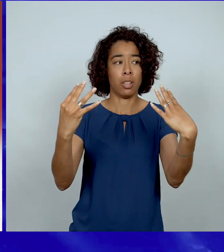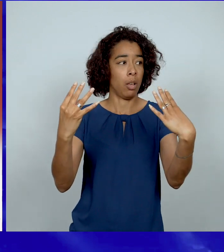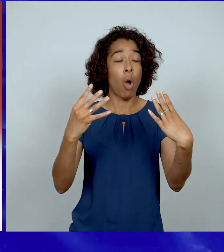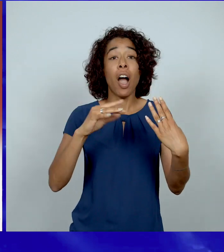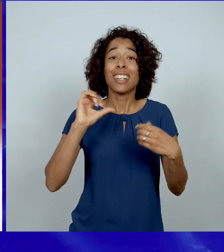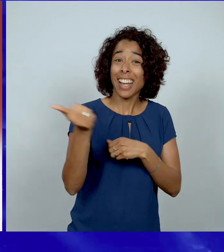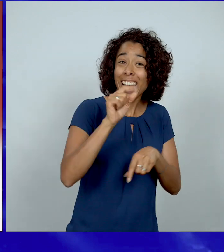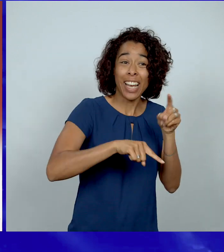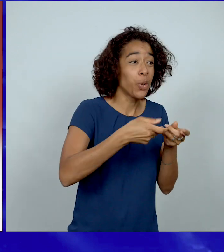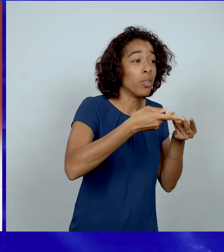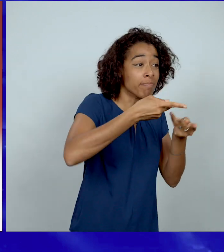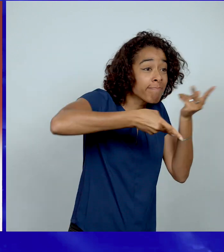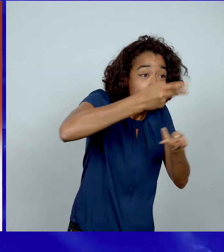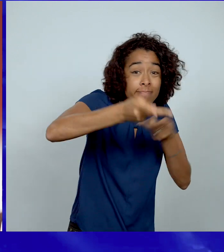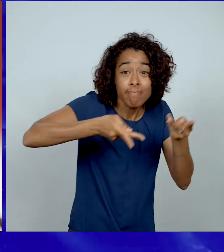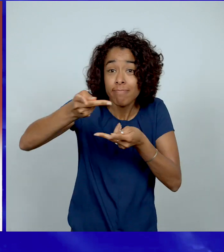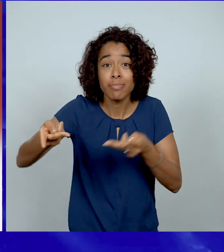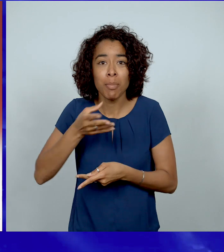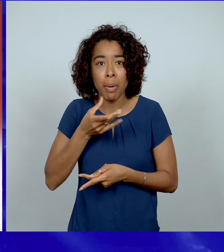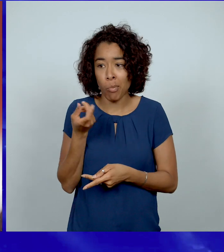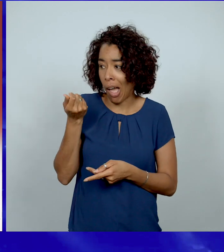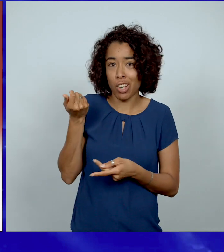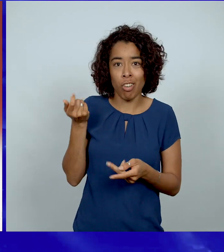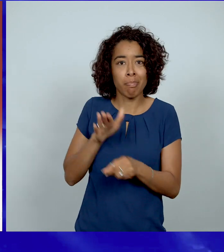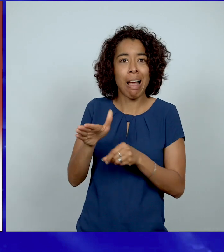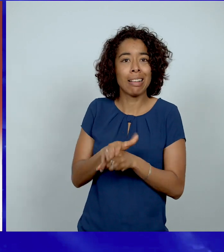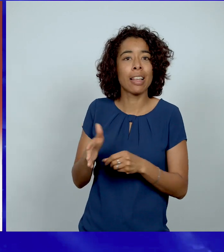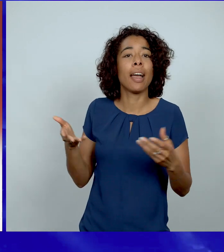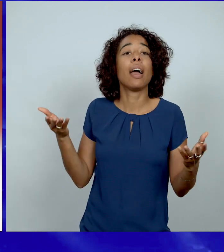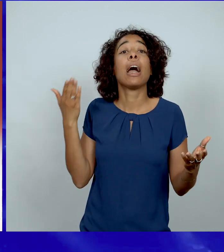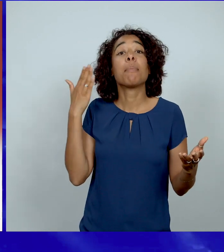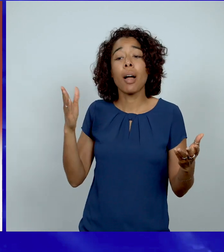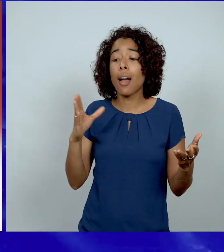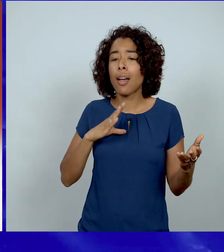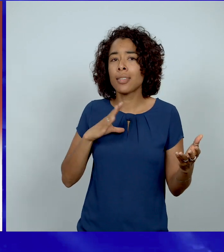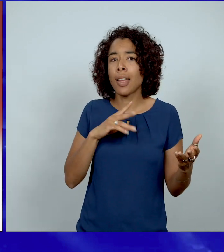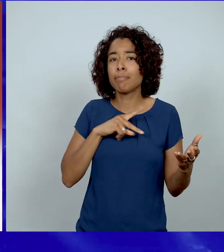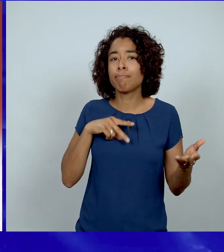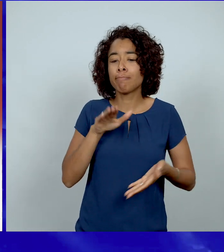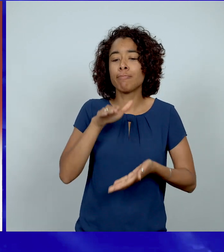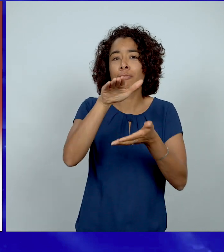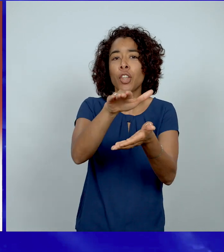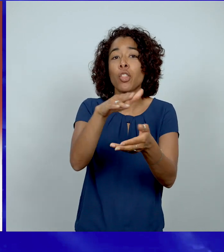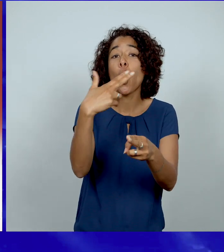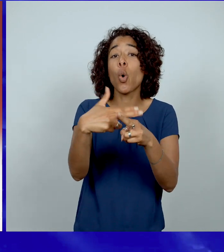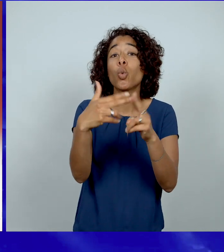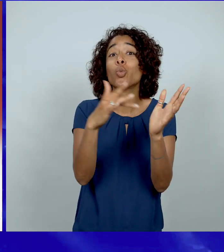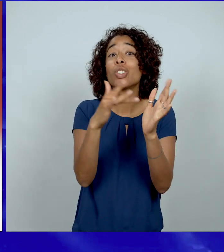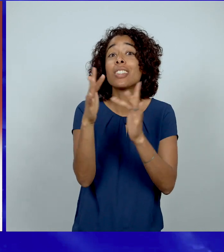cadeau à tout le monde. Mais ce que j je n pas l'or et l'argent pour faire un cadeau à tout le monde. Mais ce que j'ai, j'aimerais vous le donner. Qu'au nom de Jésus, vous